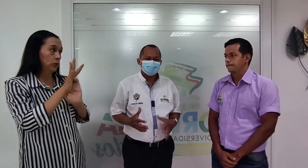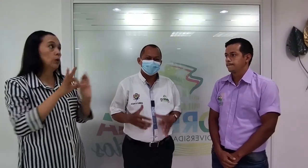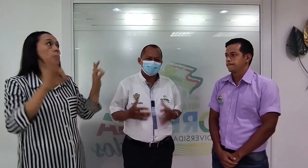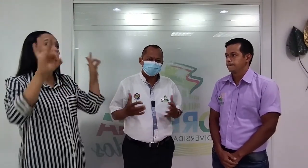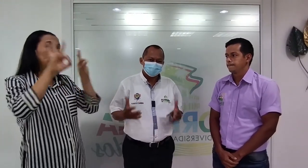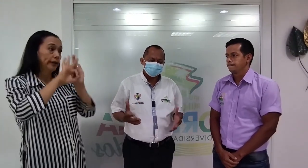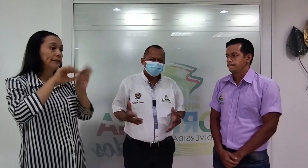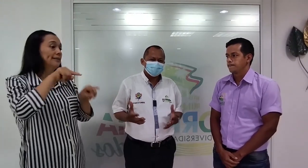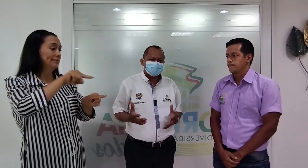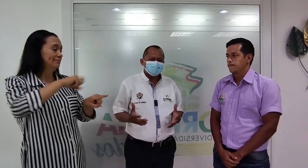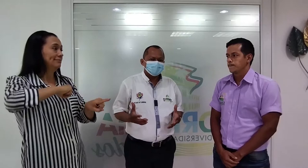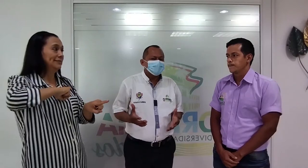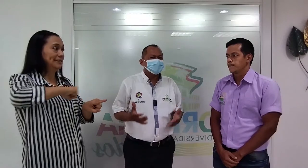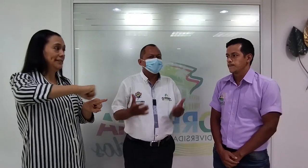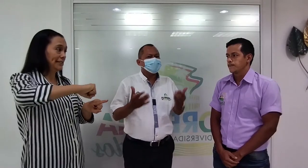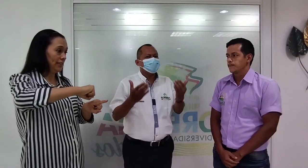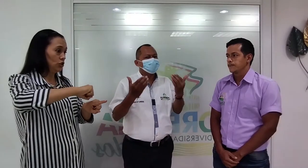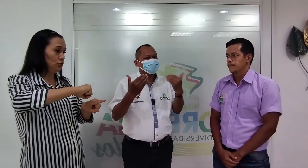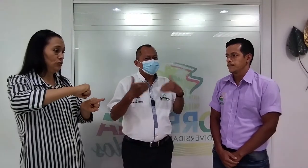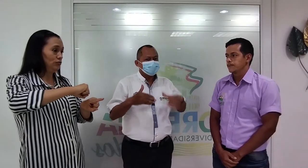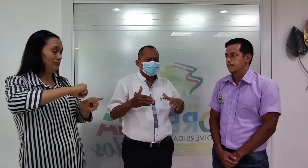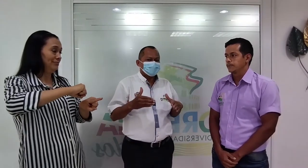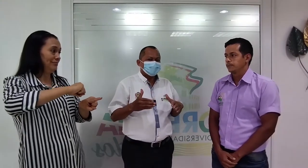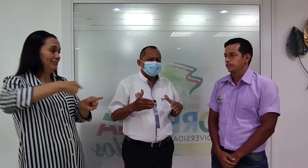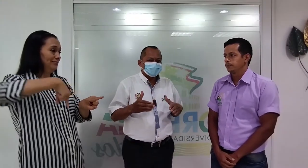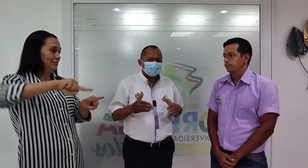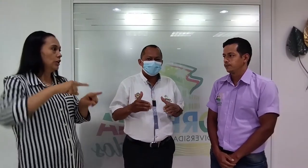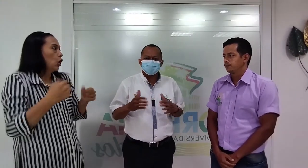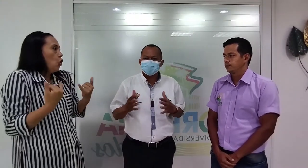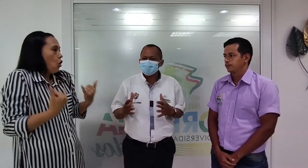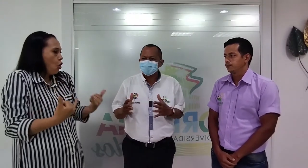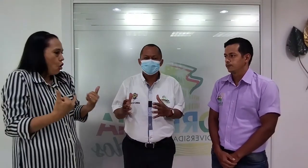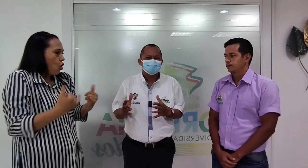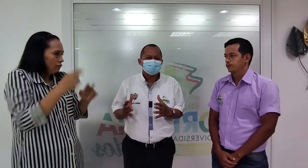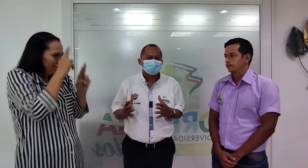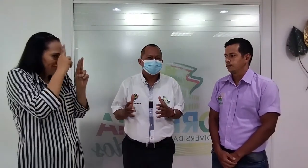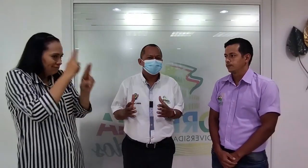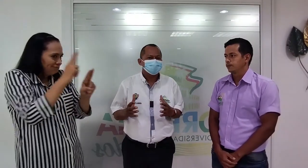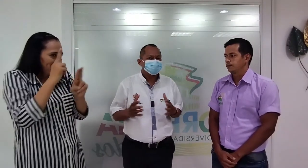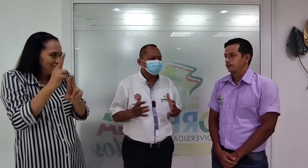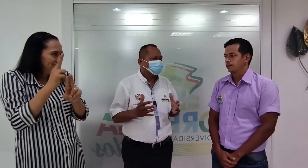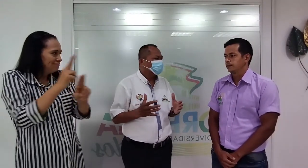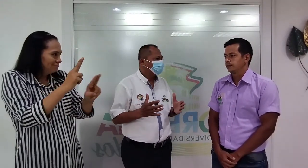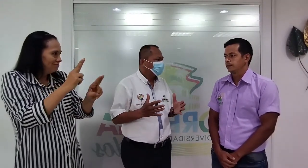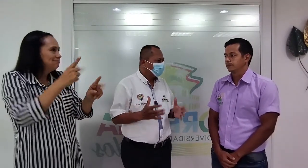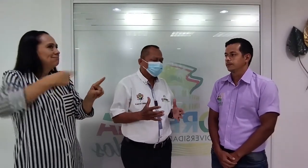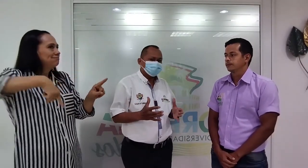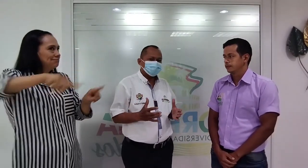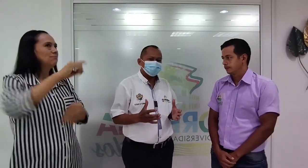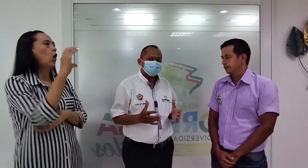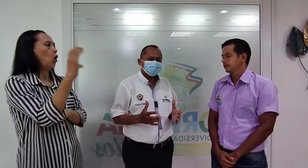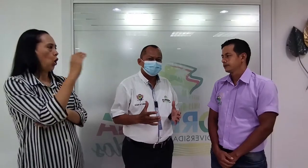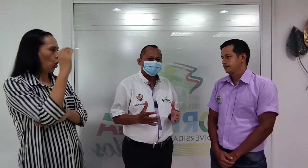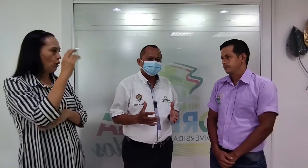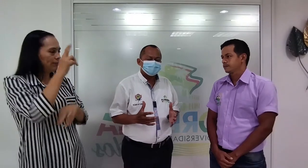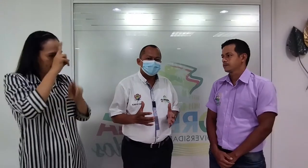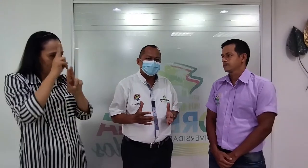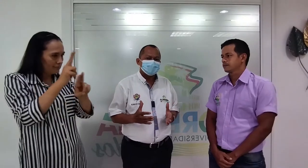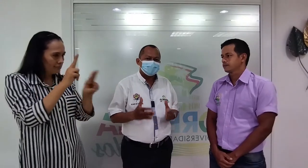derechos y que hoy reconocen todos los colombianos que